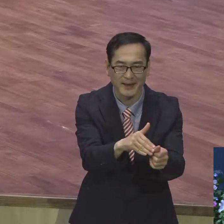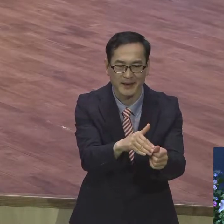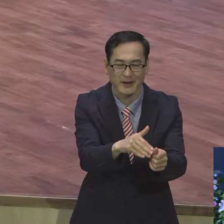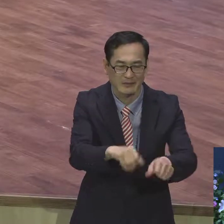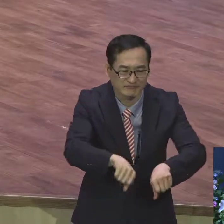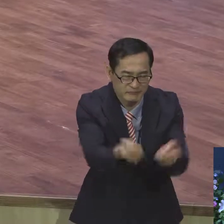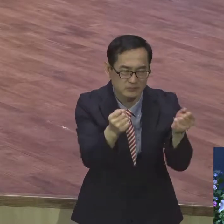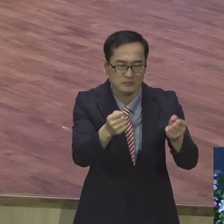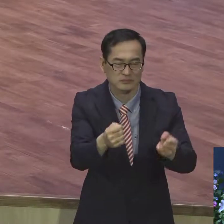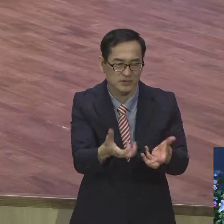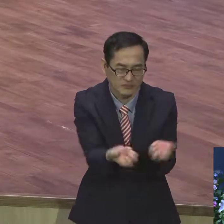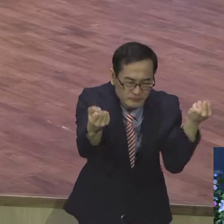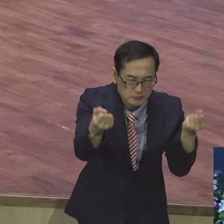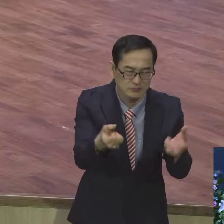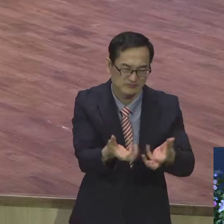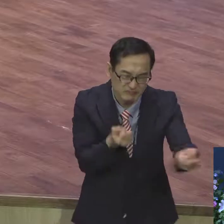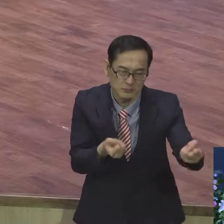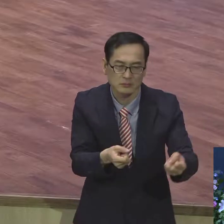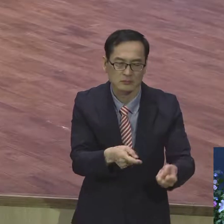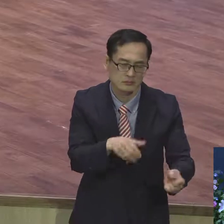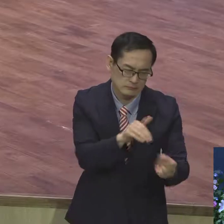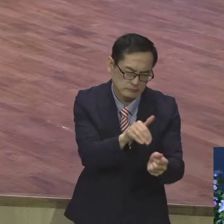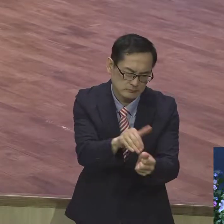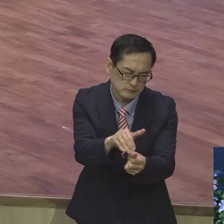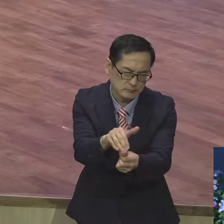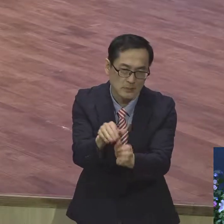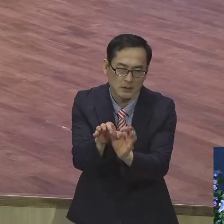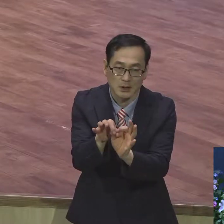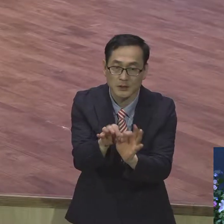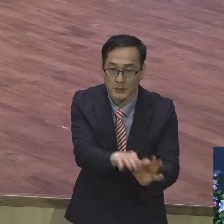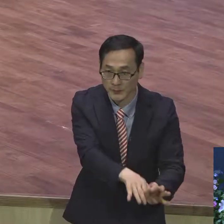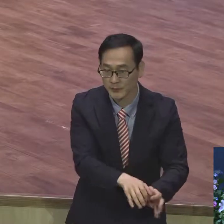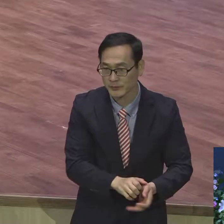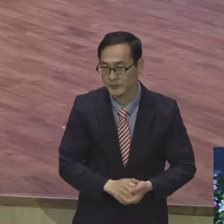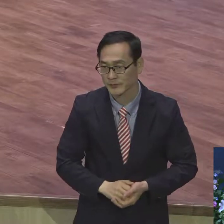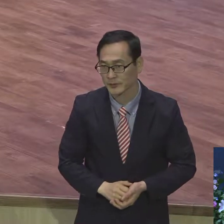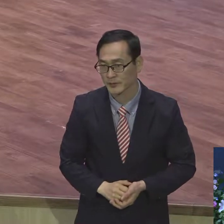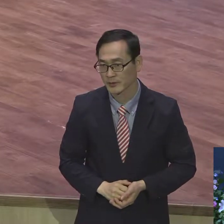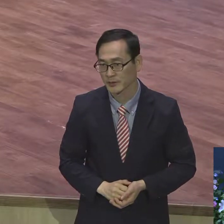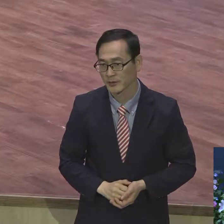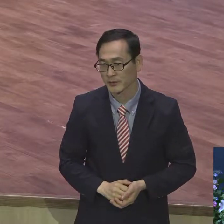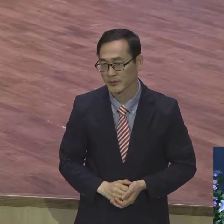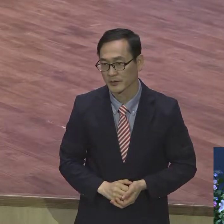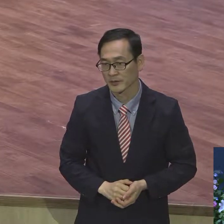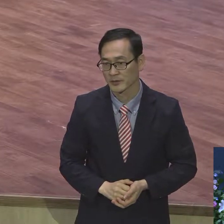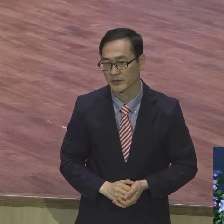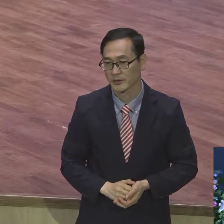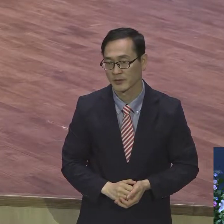그래서 교회가 교회답게 지역민족 세번 못하도록